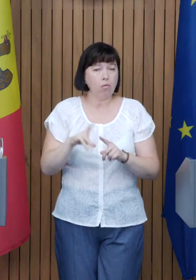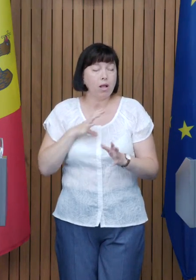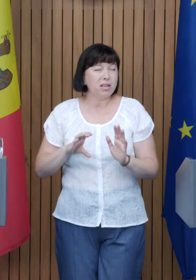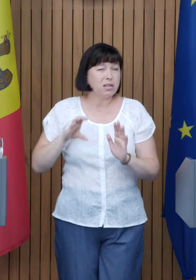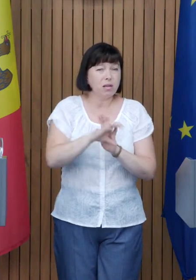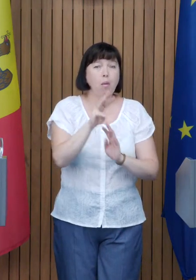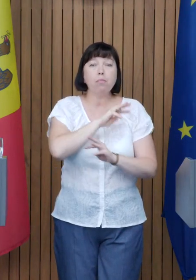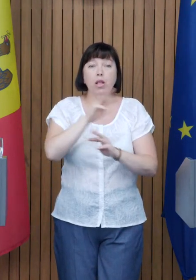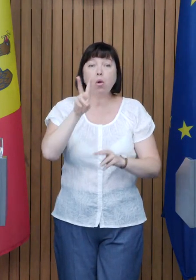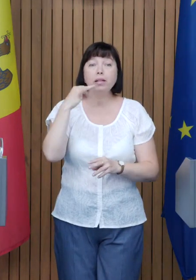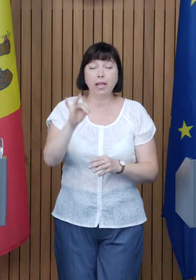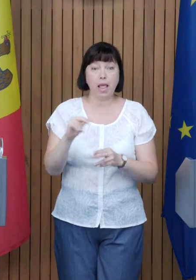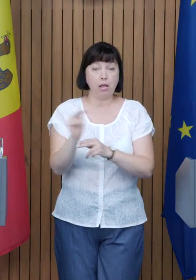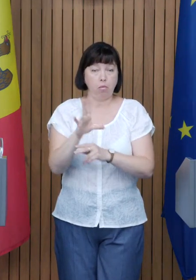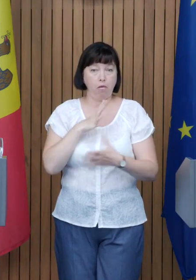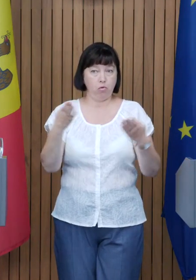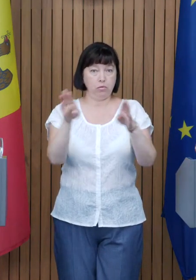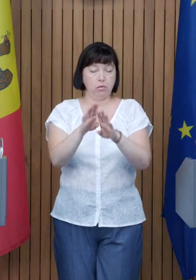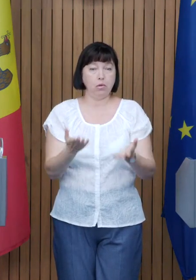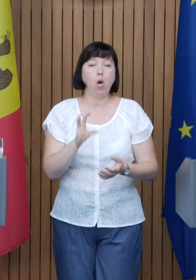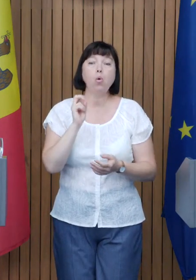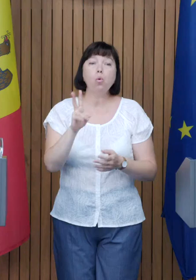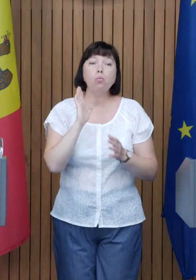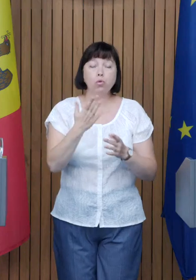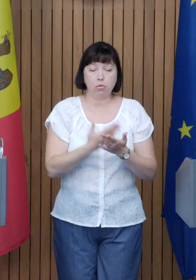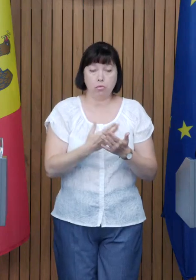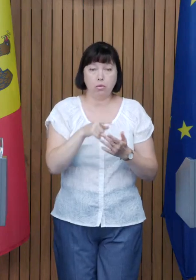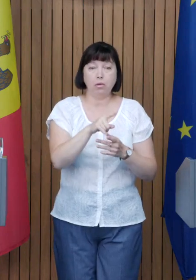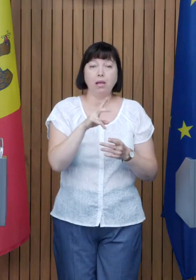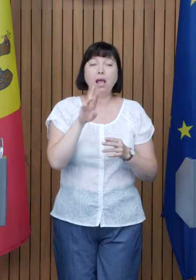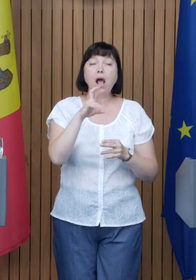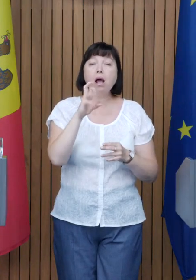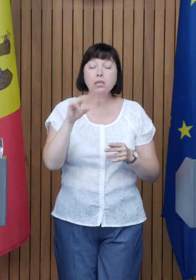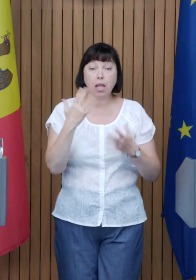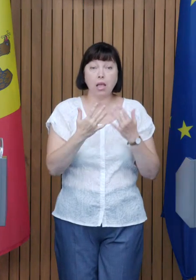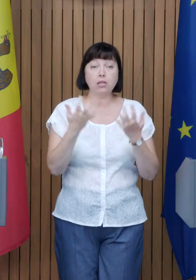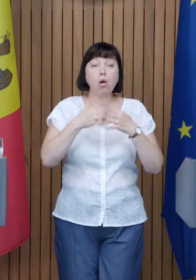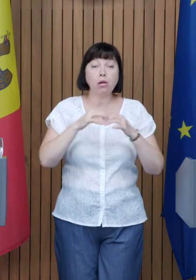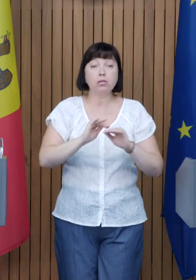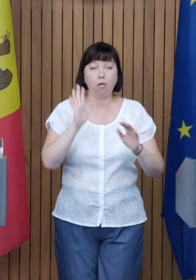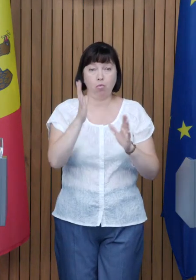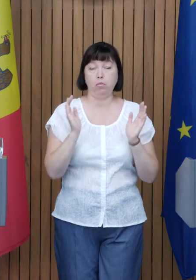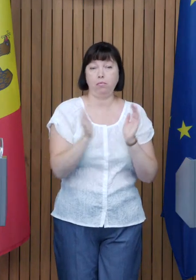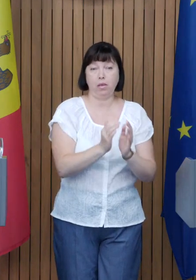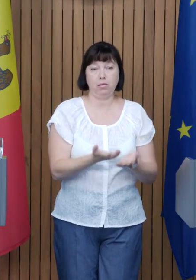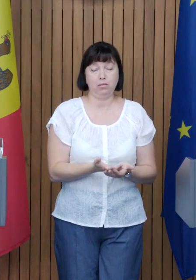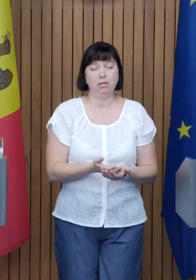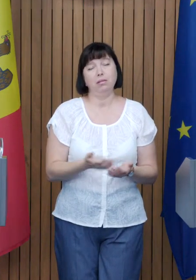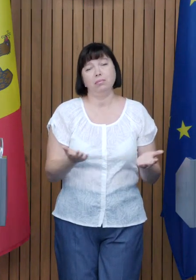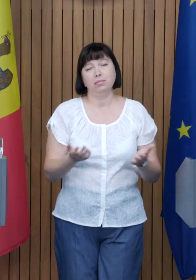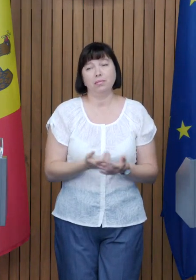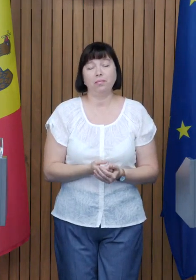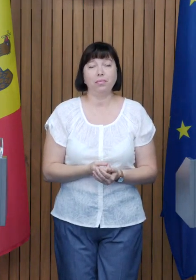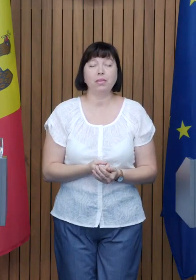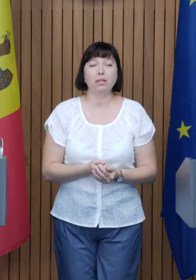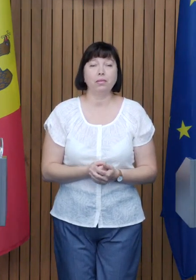milioane de lei pentru reparație, a fost închis Cum va fi în cazul creștilor dacă numărul de copii va fi mai mic? Haideți să dăm șansă așa în curculeții Eu am